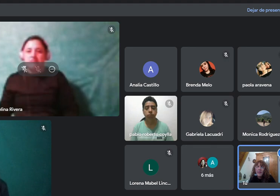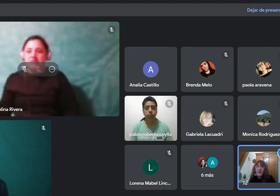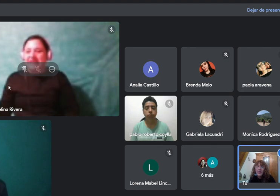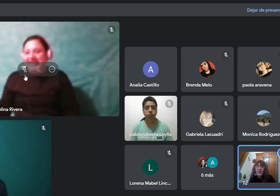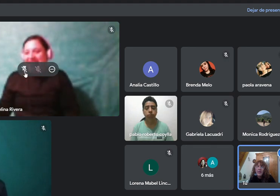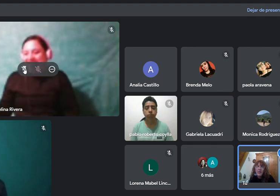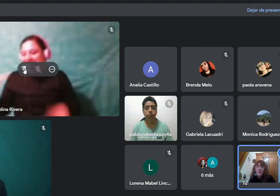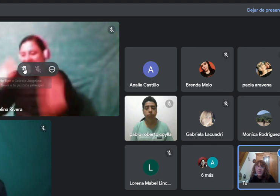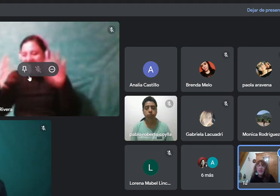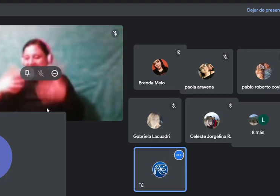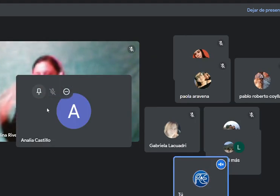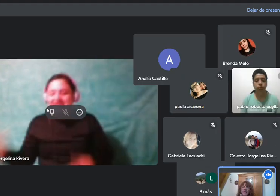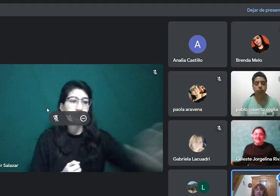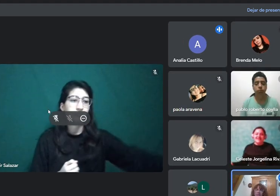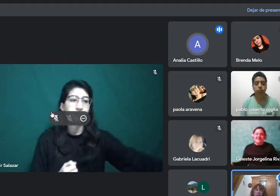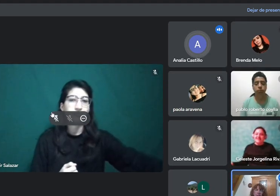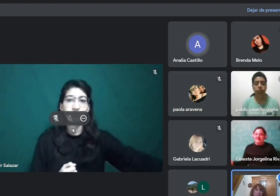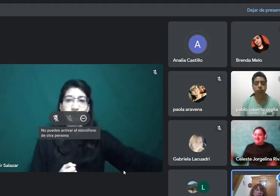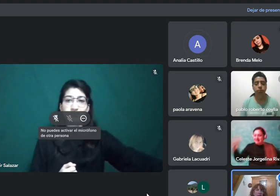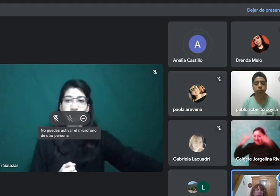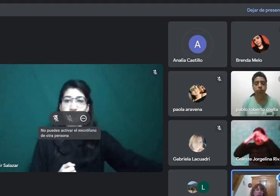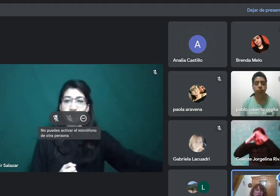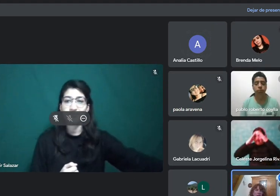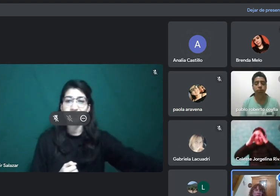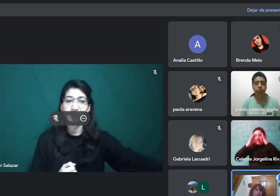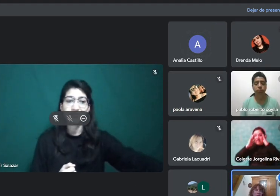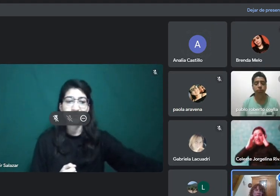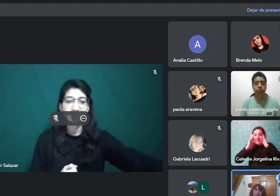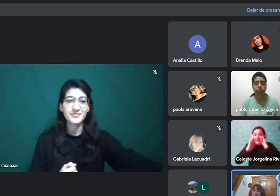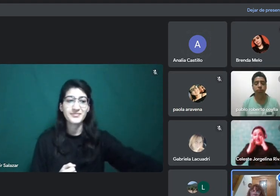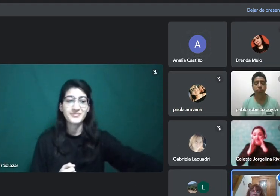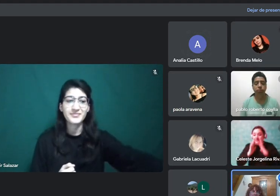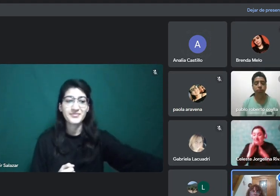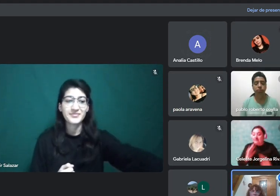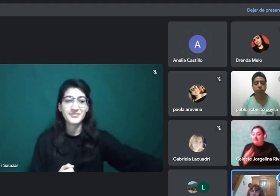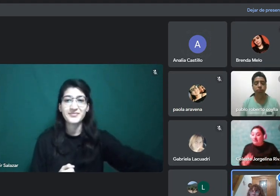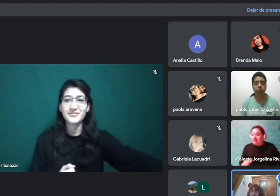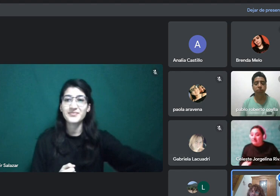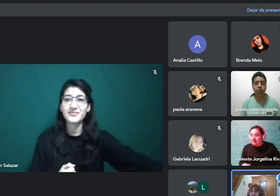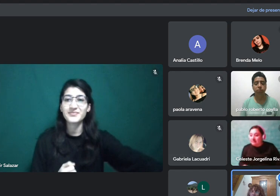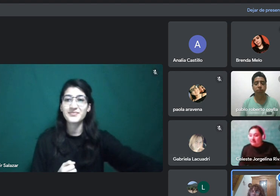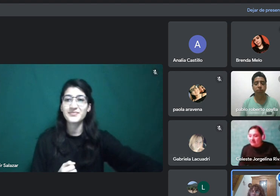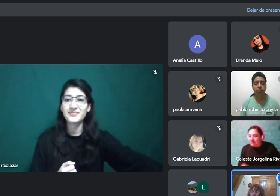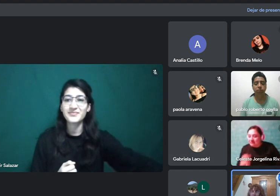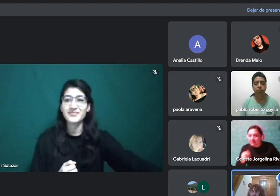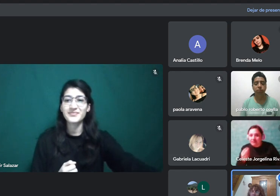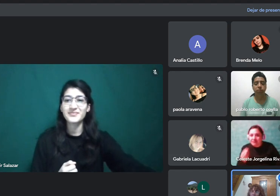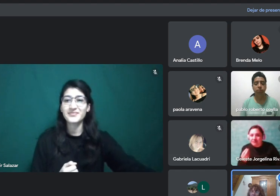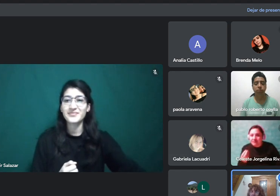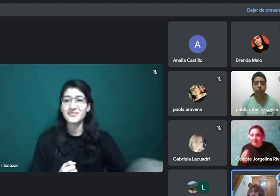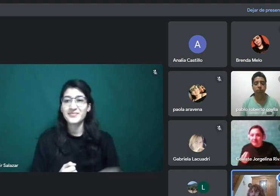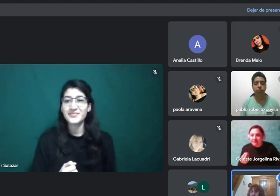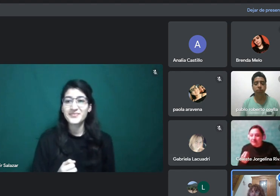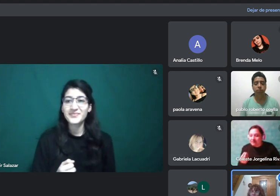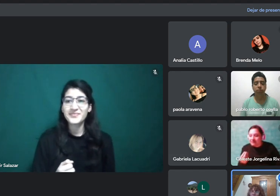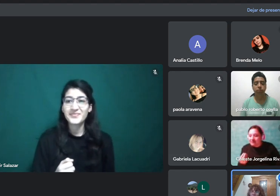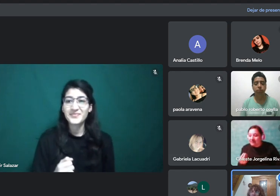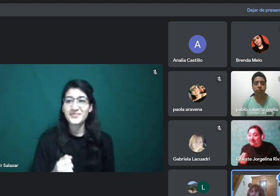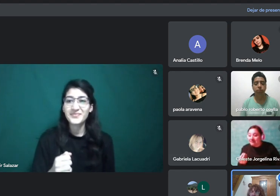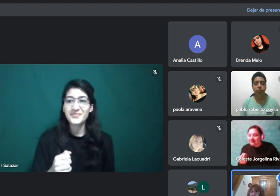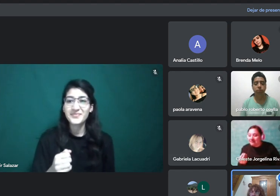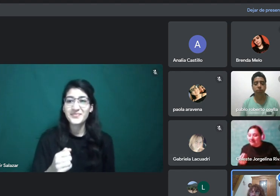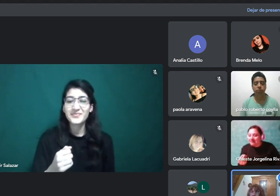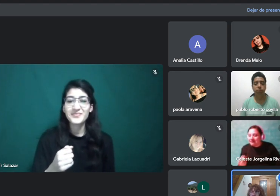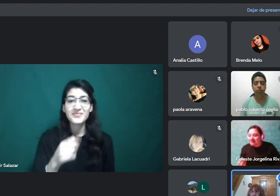esperen que esto esté ahí. Adjetivo. Cinco sustantivos. ¿Qué más tenemos? Dos